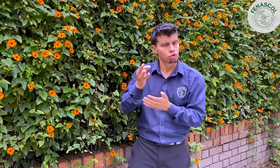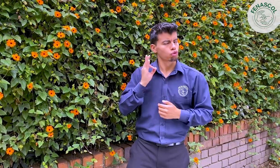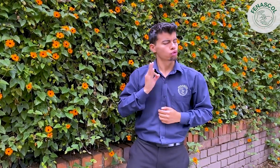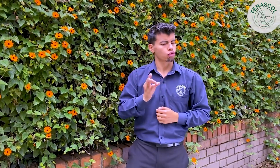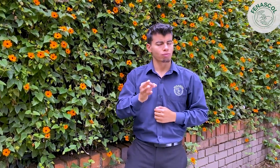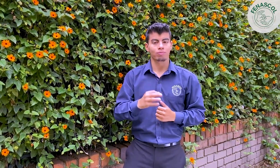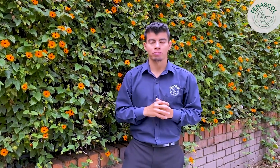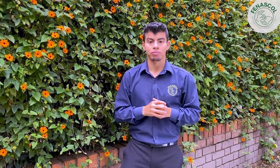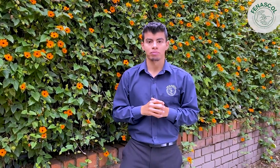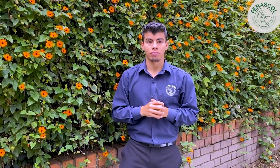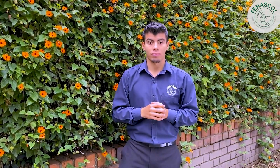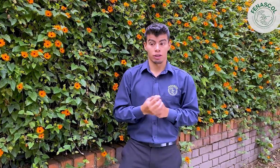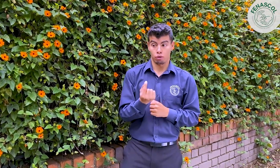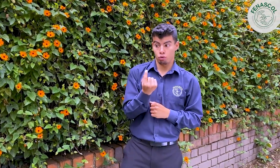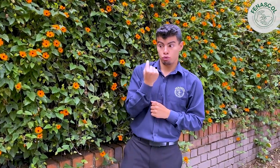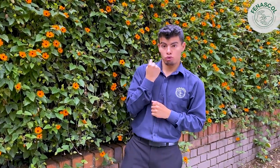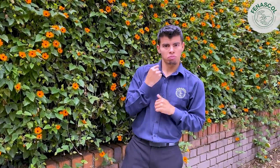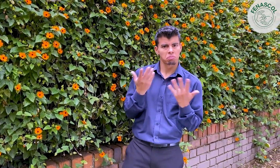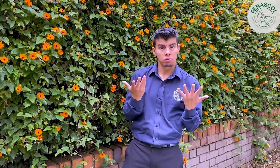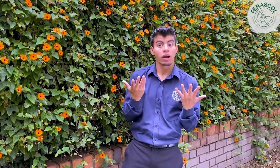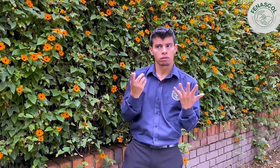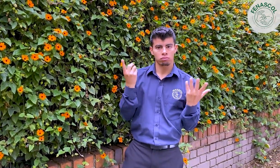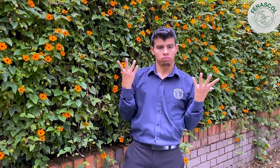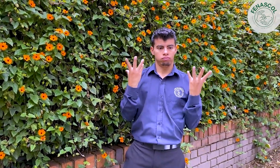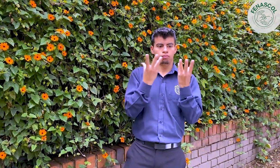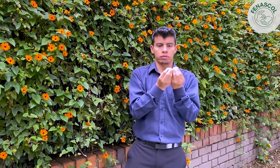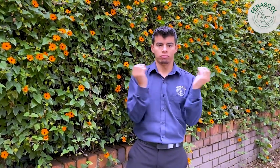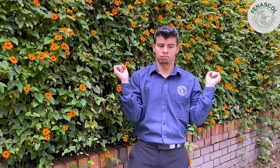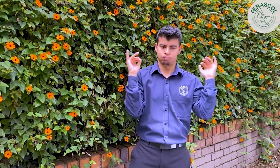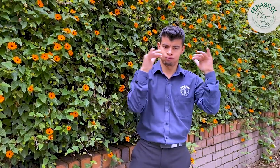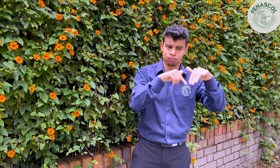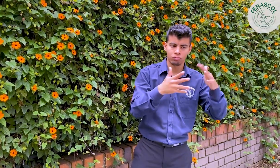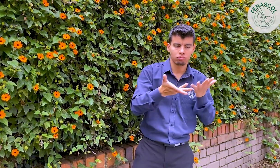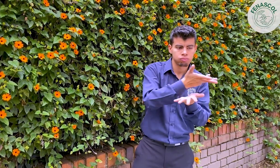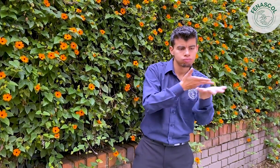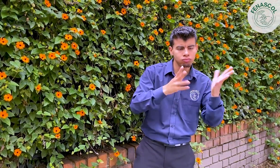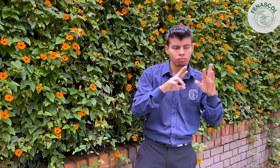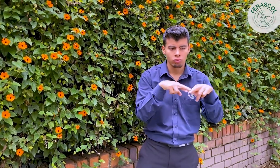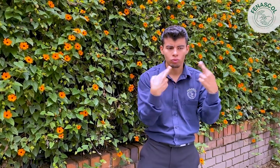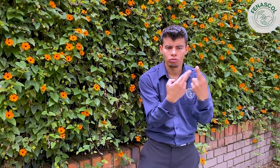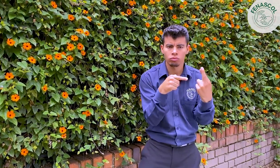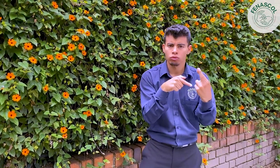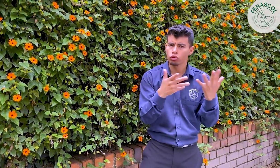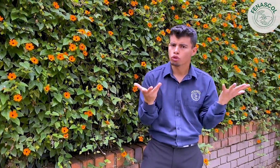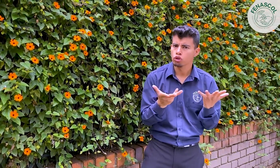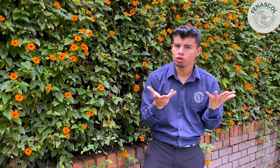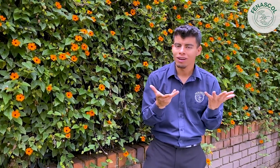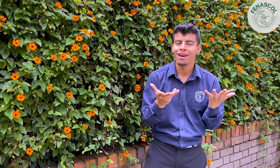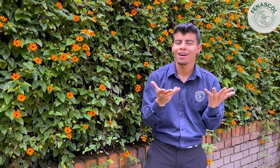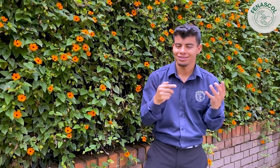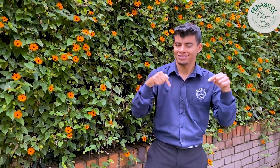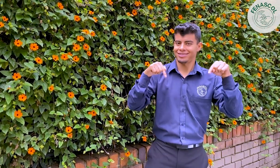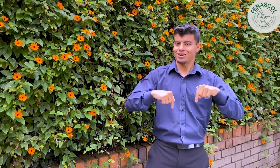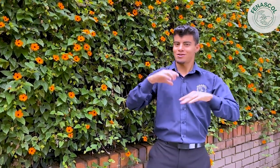La pasada reunión tuvo lugar en Colombia. ¡Uy! Hubo varias